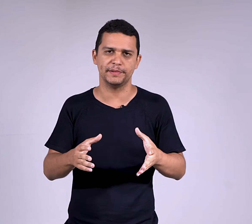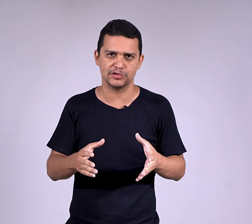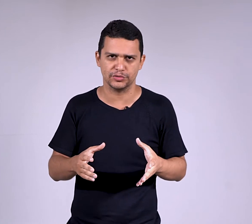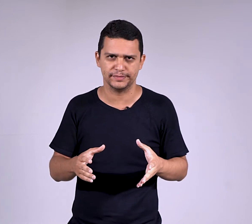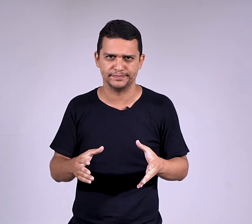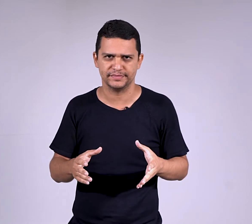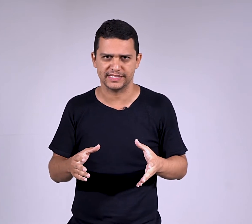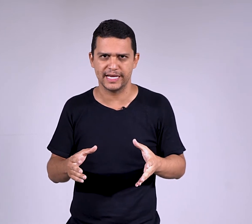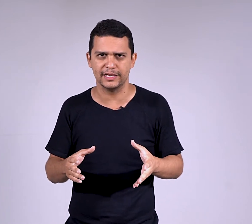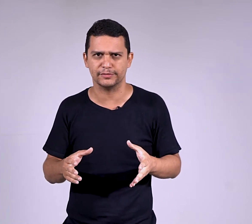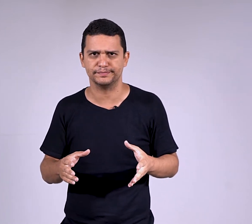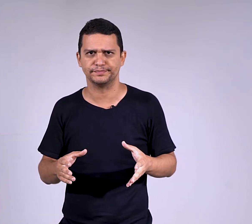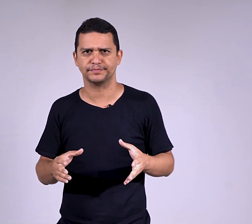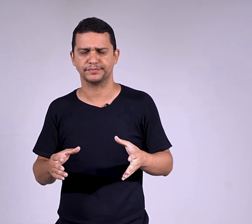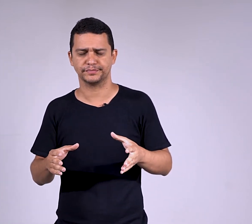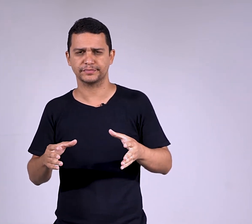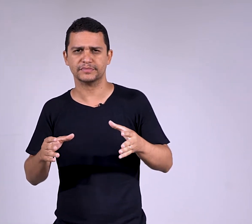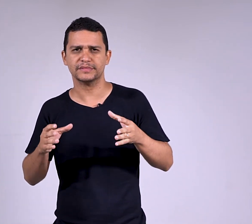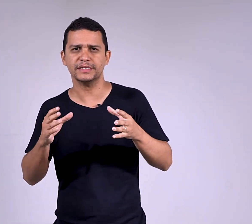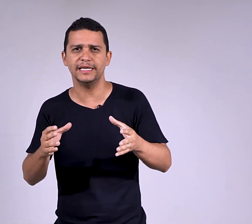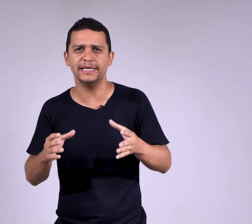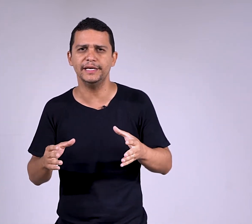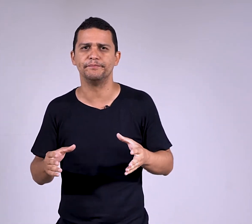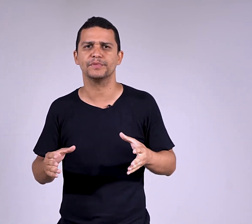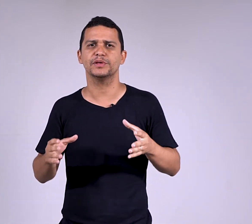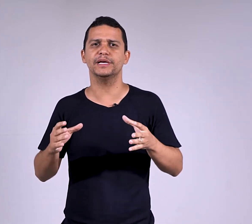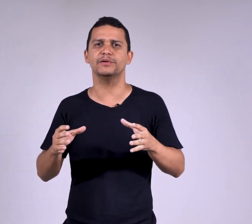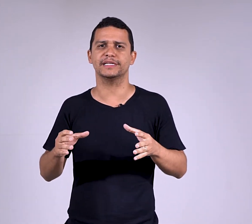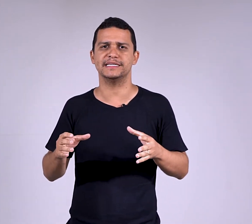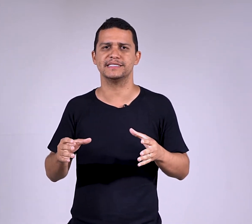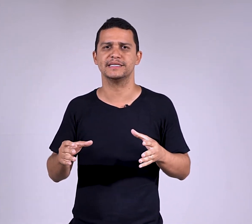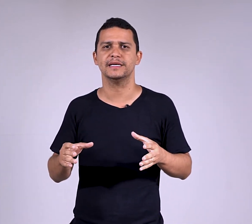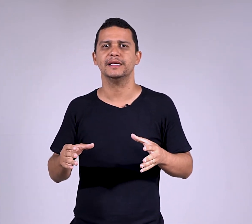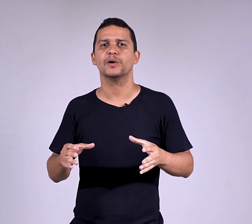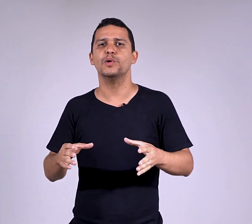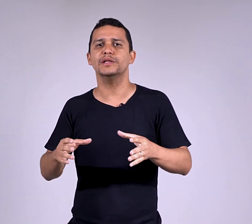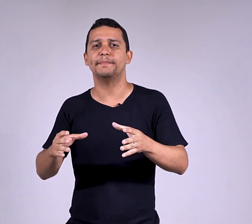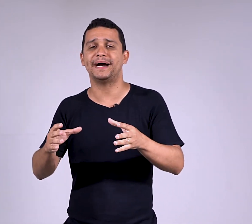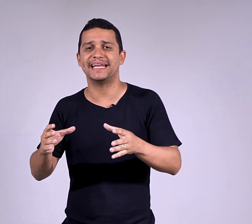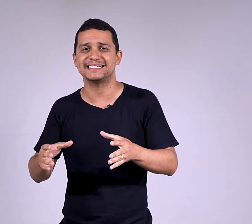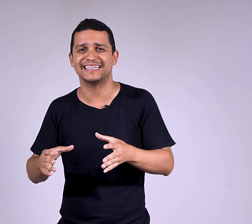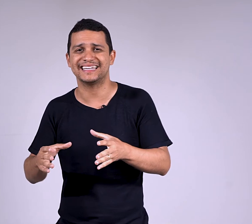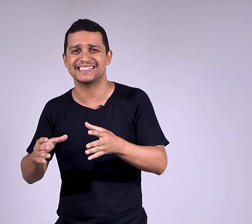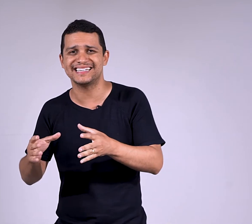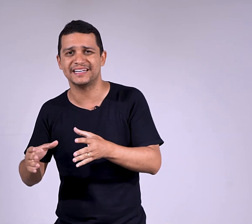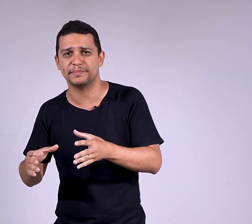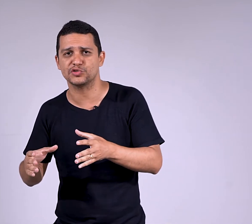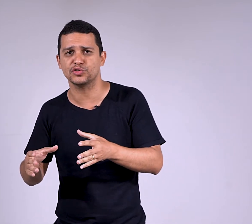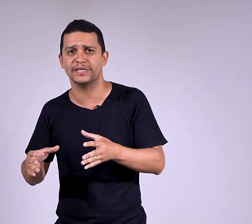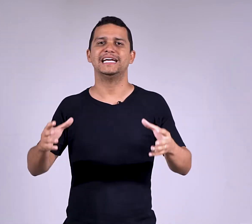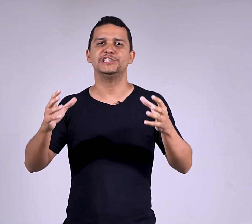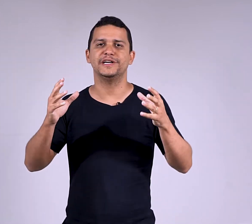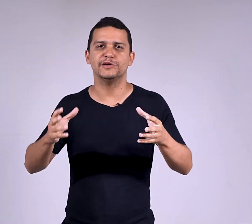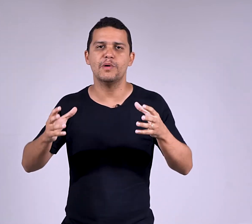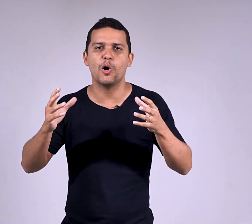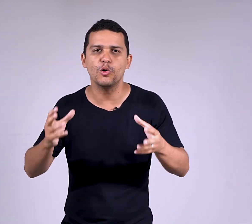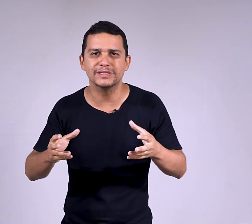pessoa. Tá certo? E aí, o que acontece? Quando aparece a terceira pessoa, a gente vai ter uma outra